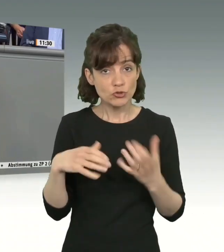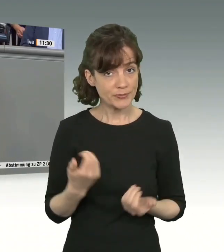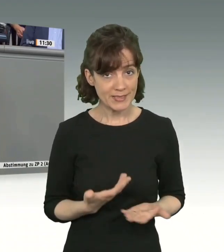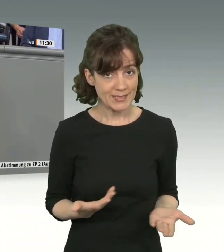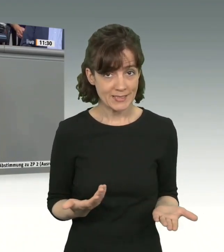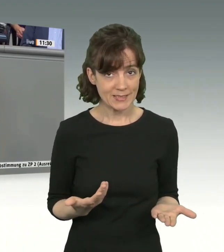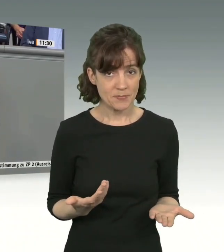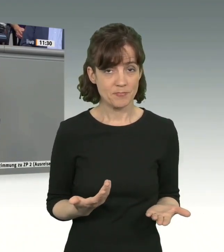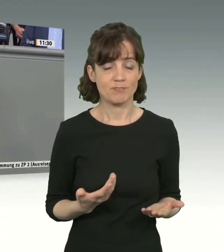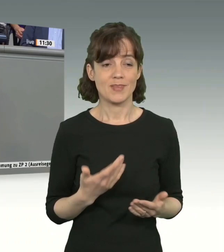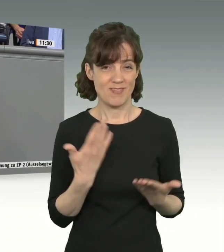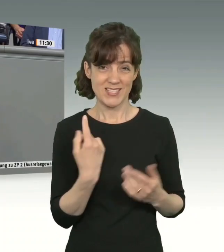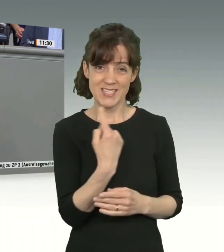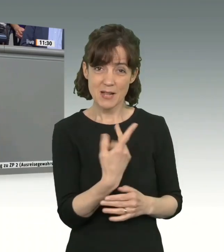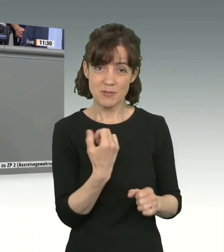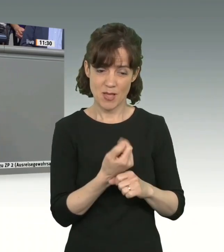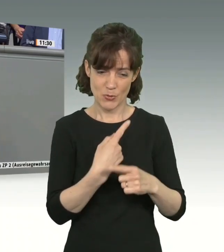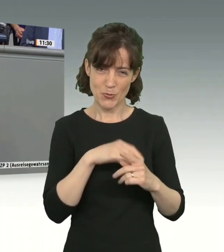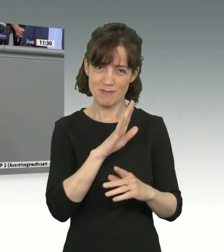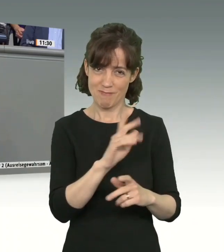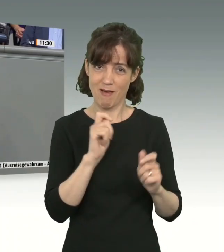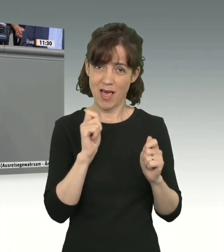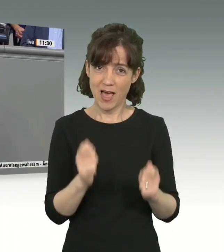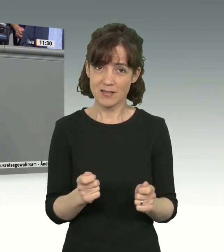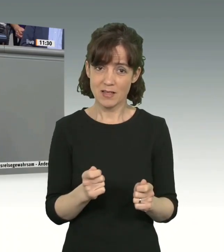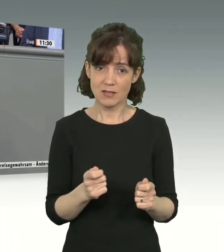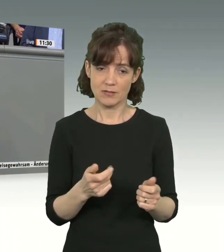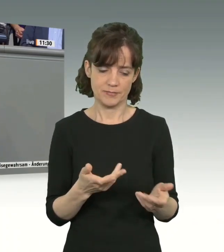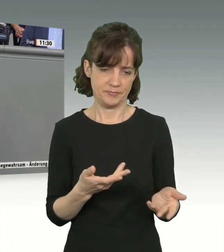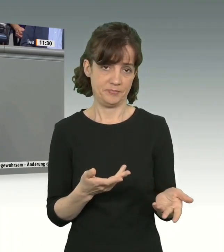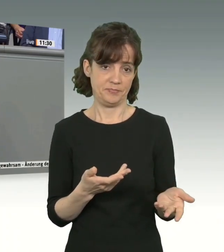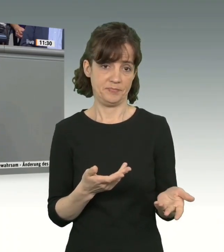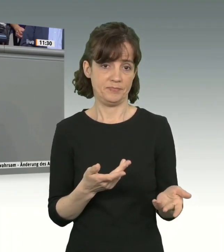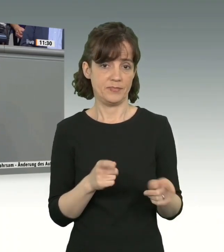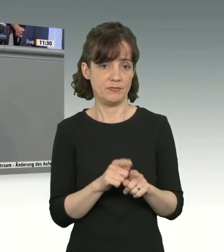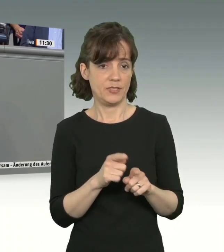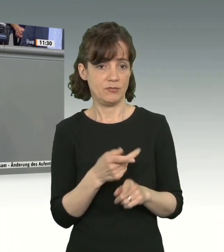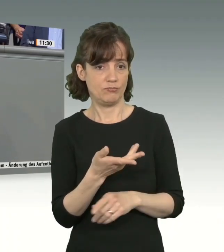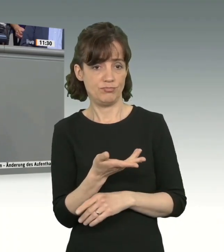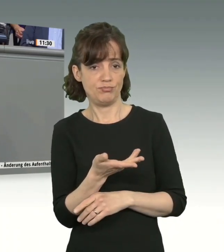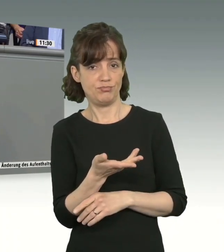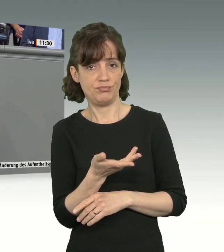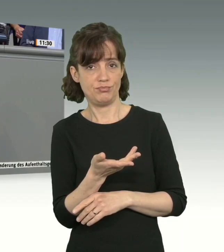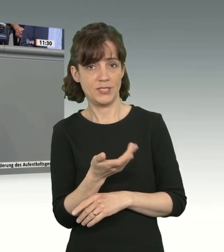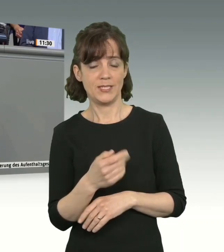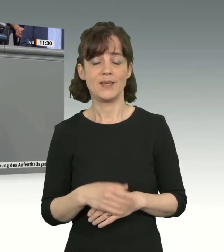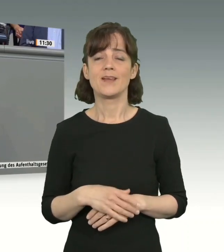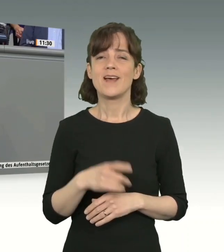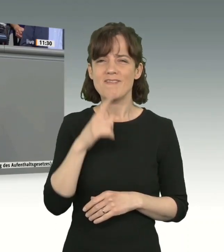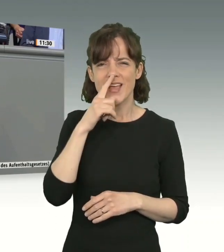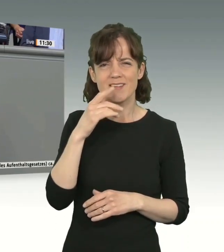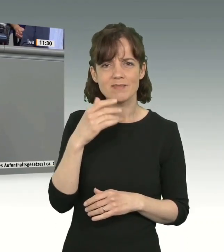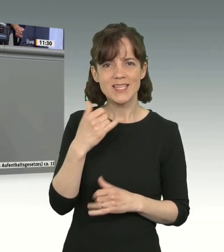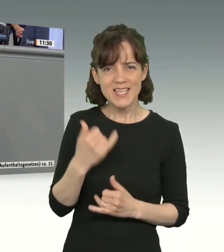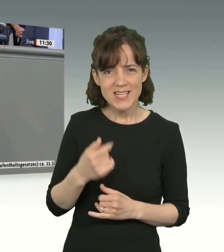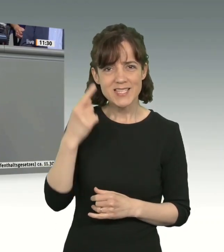Und was Sie betreiben mit Ihrem Antrag ist tatsächlich noch nicht einmal Cherry-Pick. Wer glaubt, nachdem Europa,